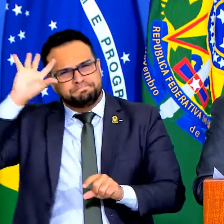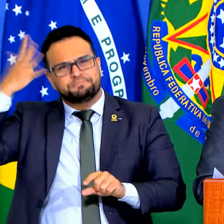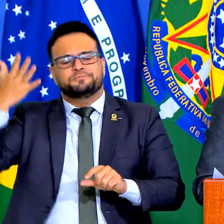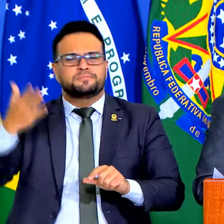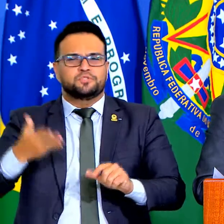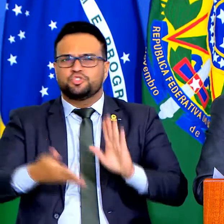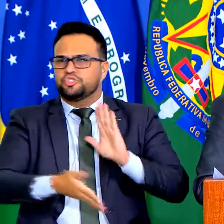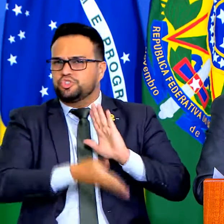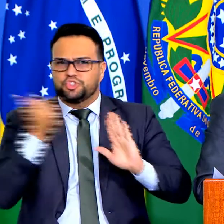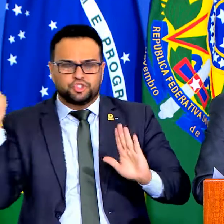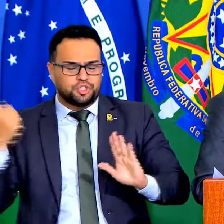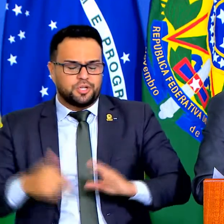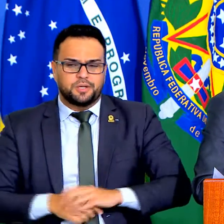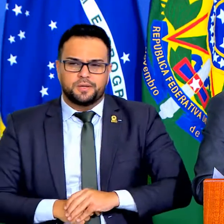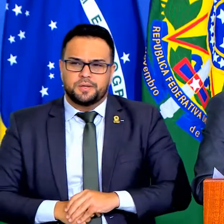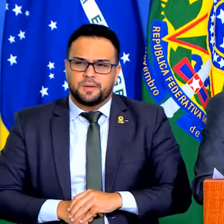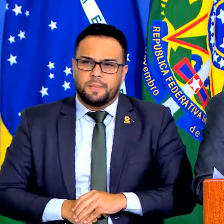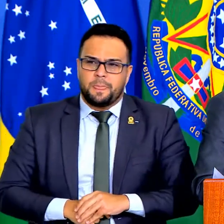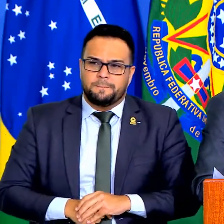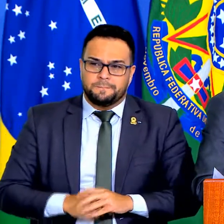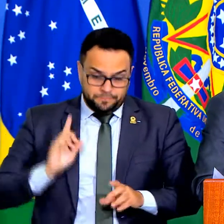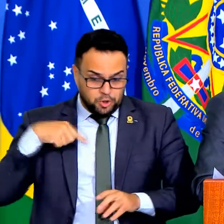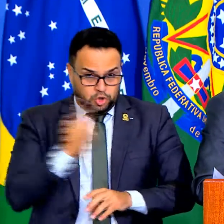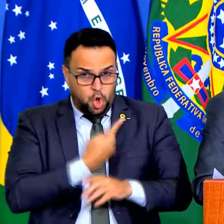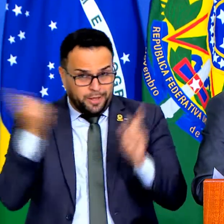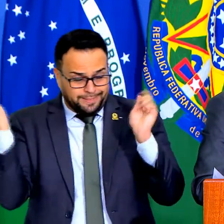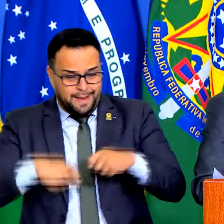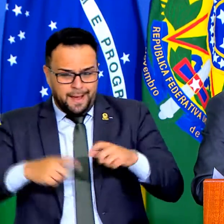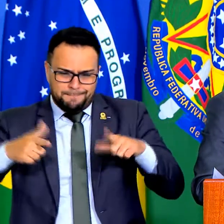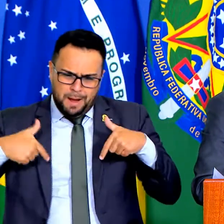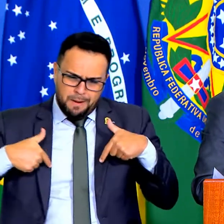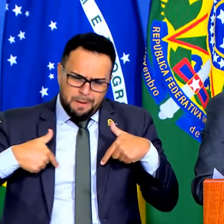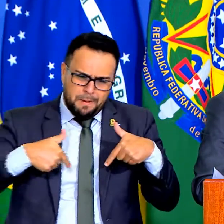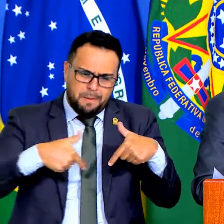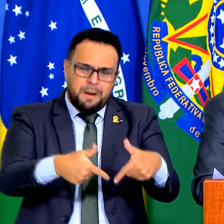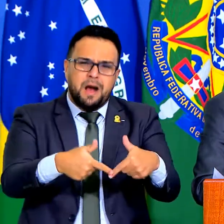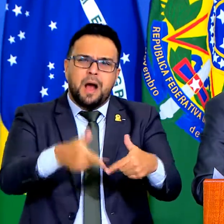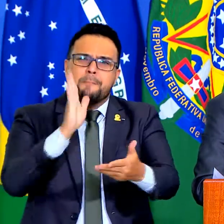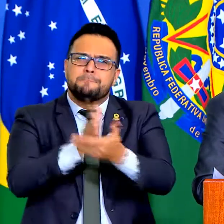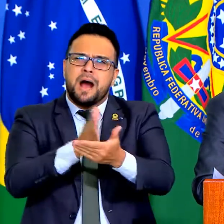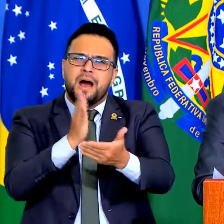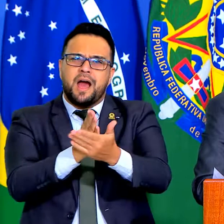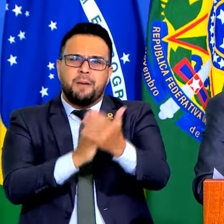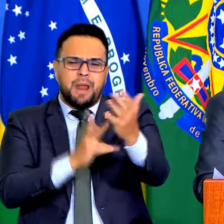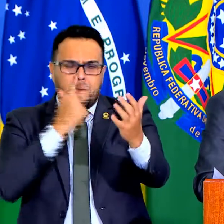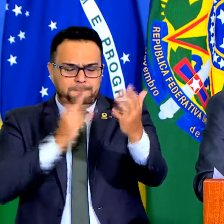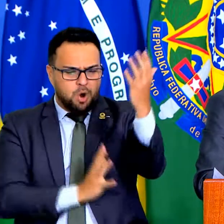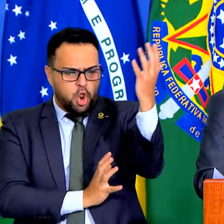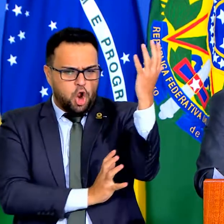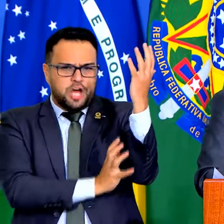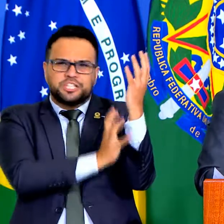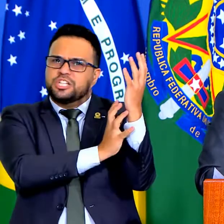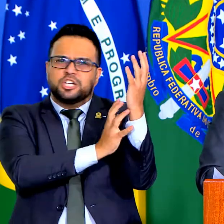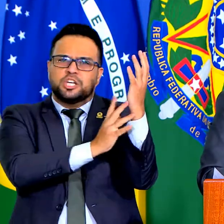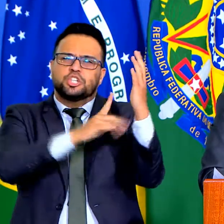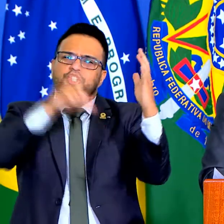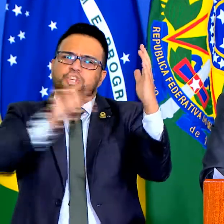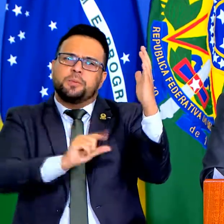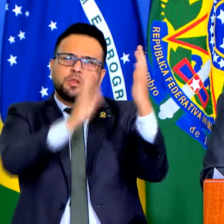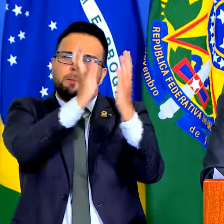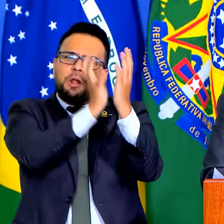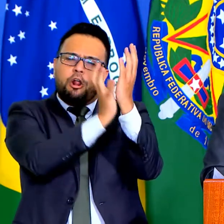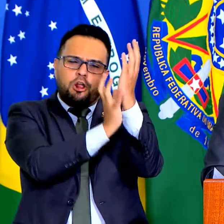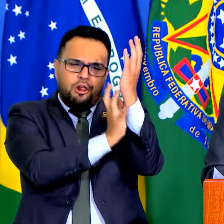E o que nós pudermos fazer para desbrocarizar, desregulamentar, tirar o estado do cangote